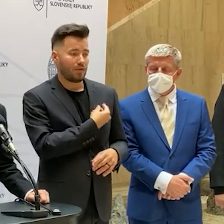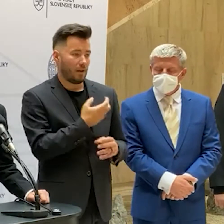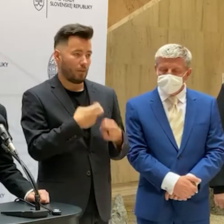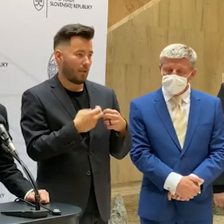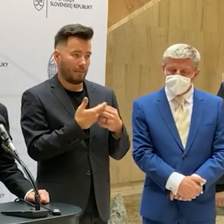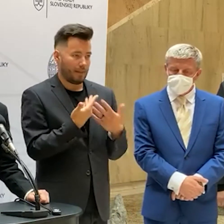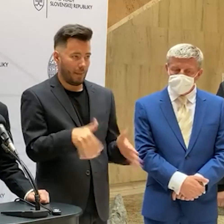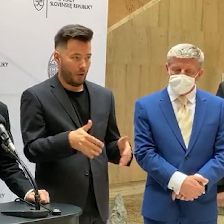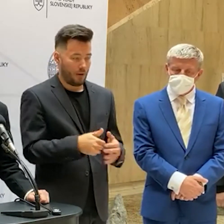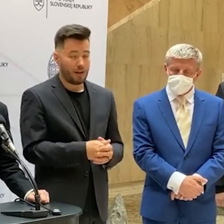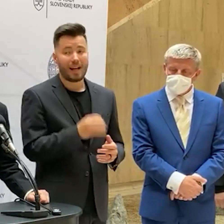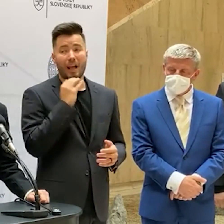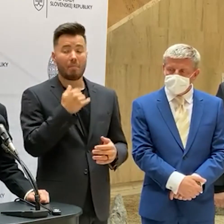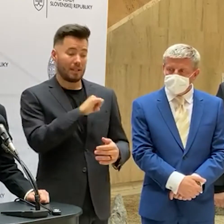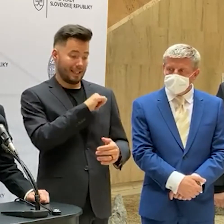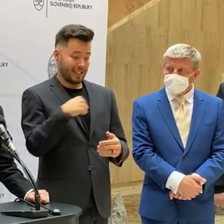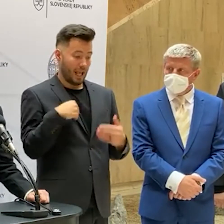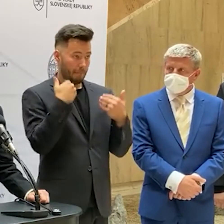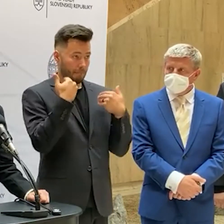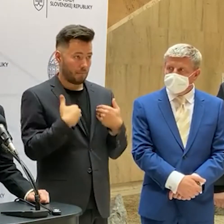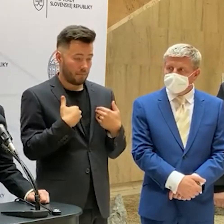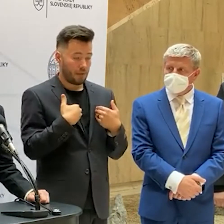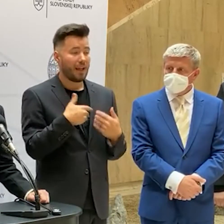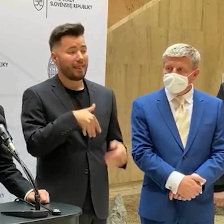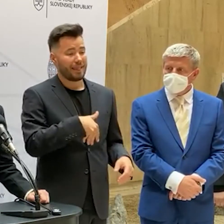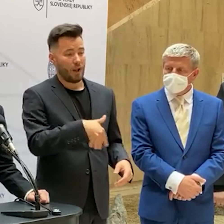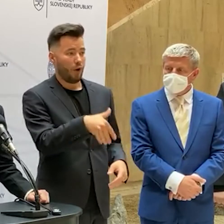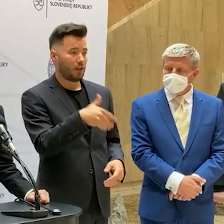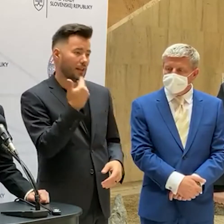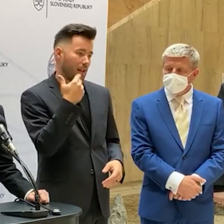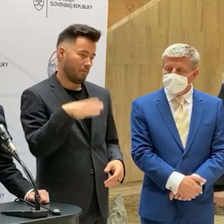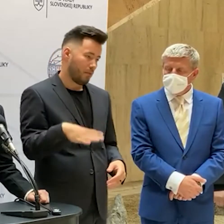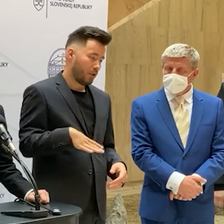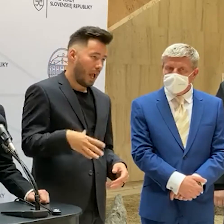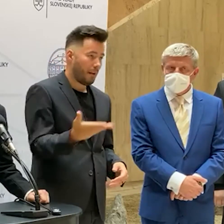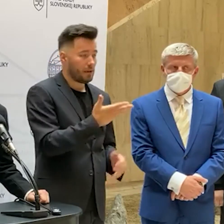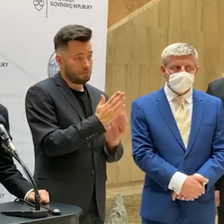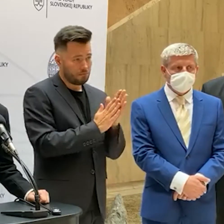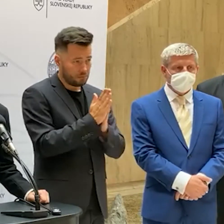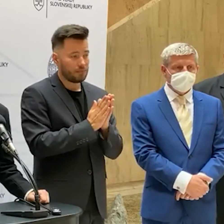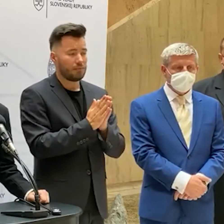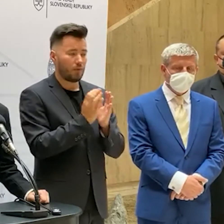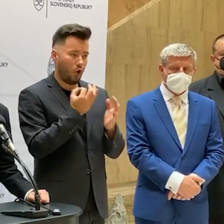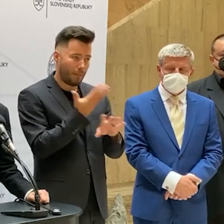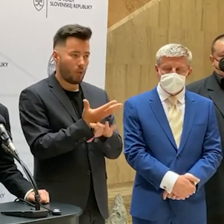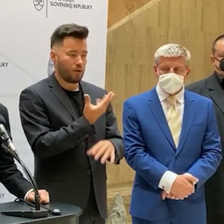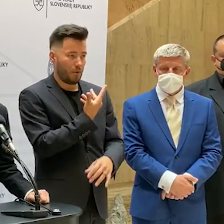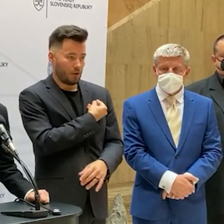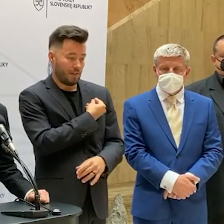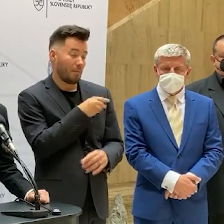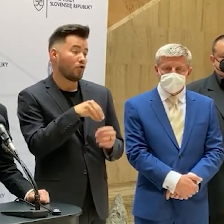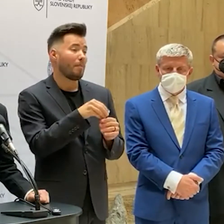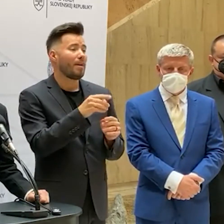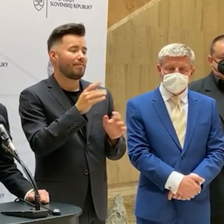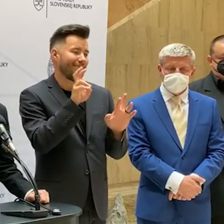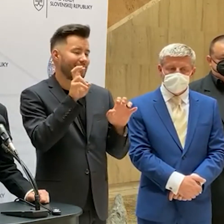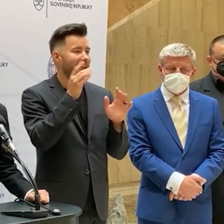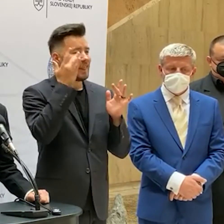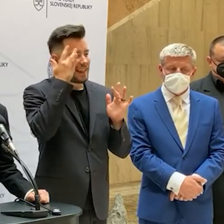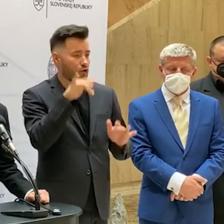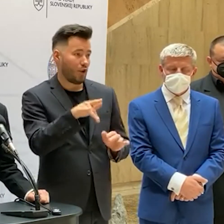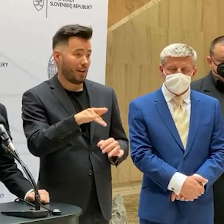Čiže ak by to bolo na mňa, ja by som vyslovene odporúčal tehotným dámám sa nechať zaočkovať. Dajú tým tak trošku malý darček aj svojim potomkom,